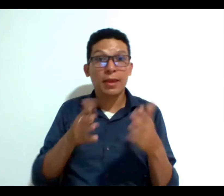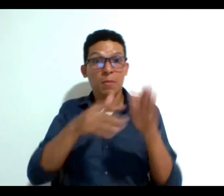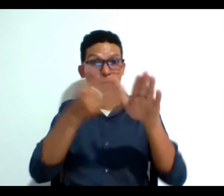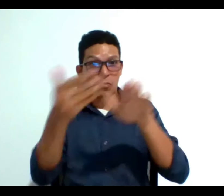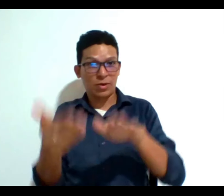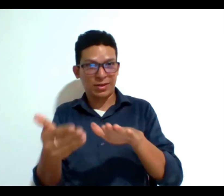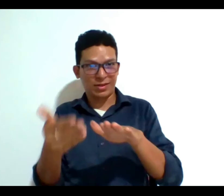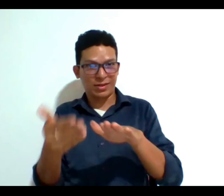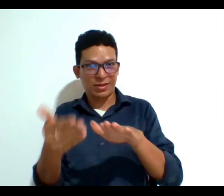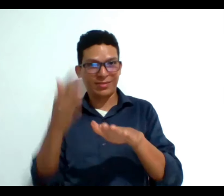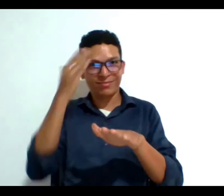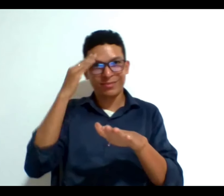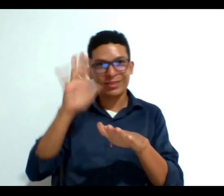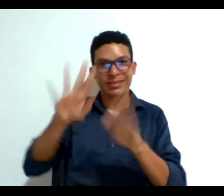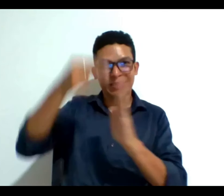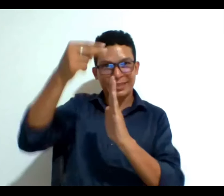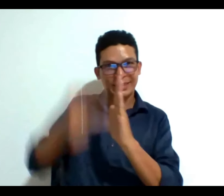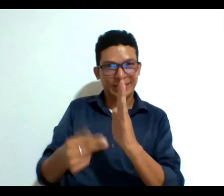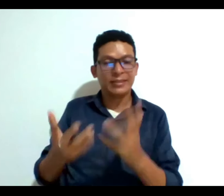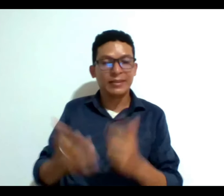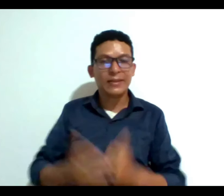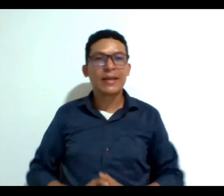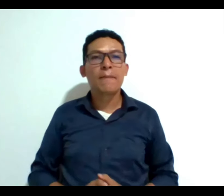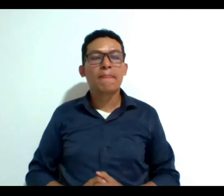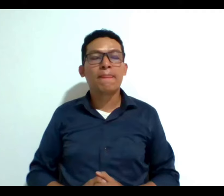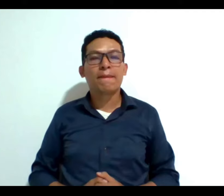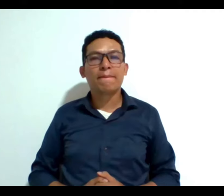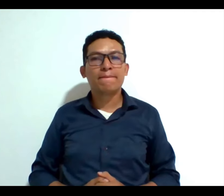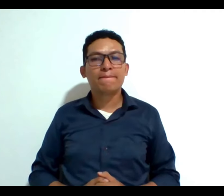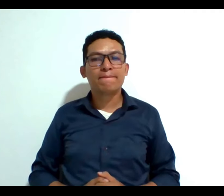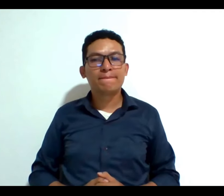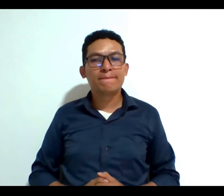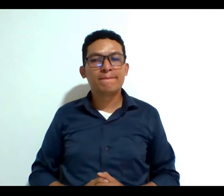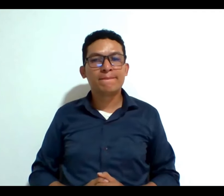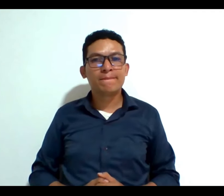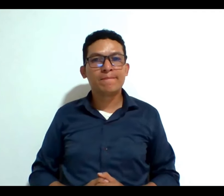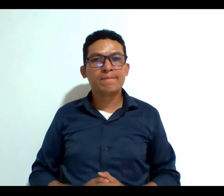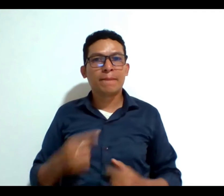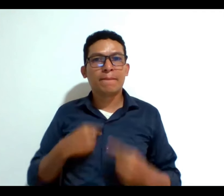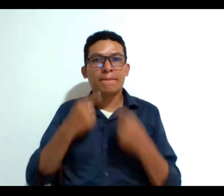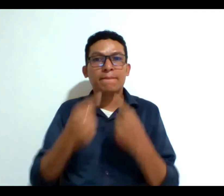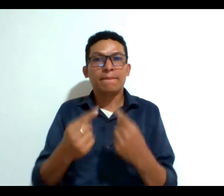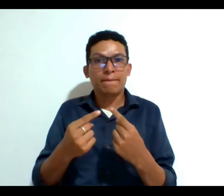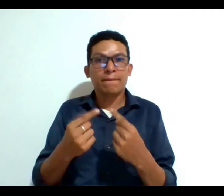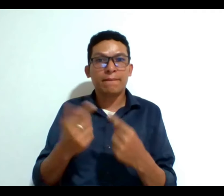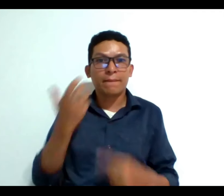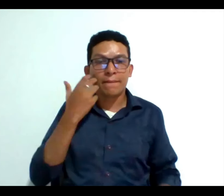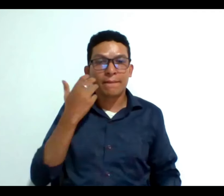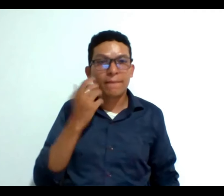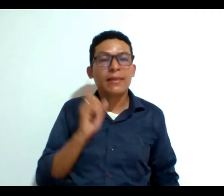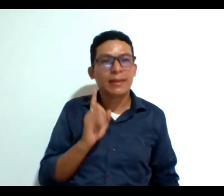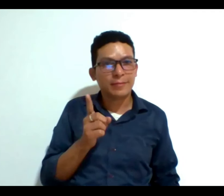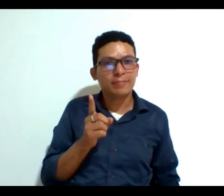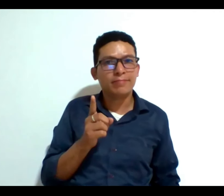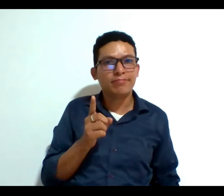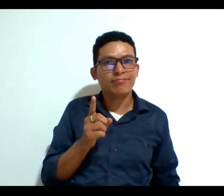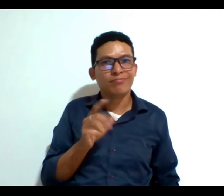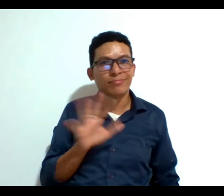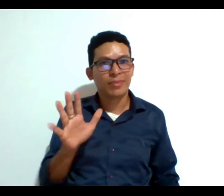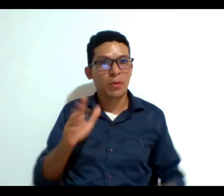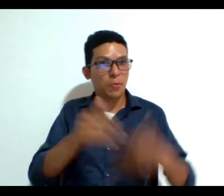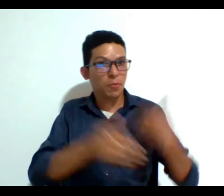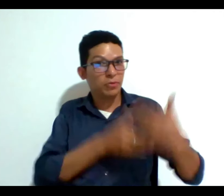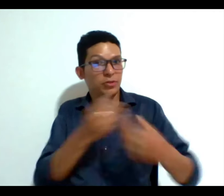el ámbito histórico la muerte como tal no es una enfermedad hace parte del proceso de la vida